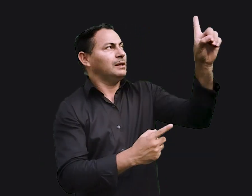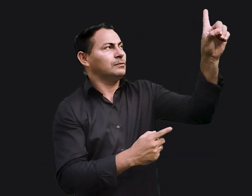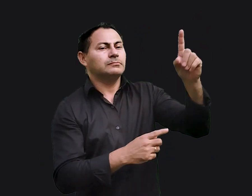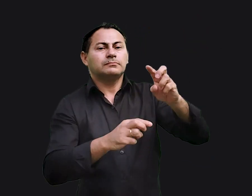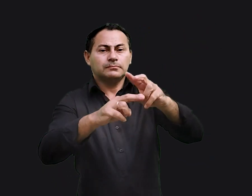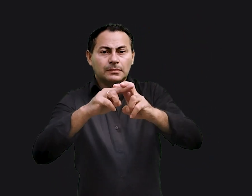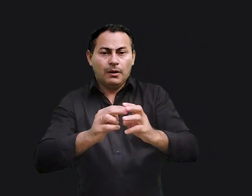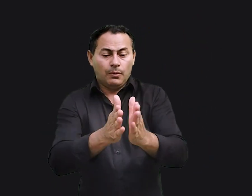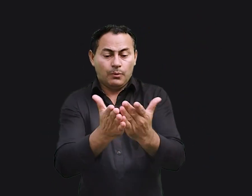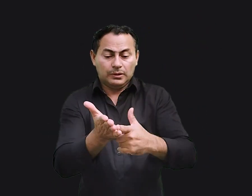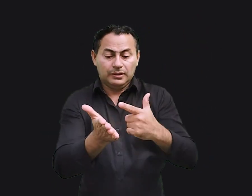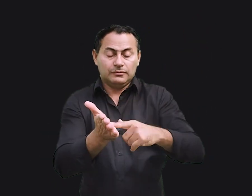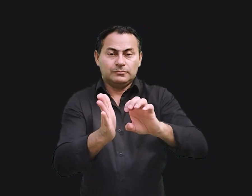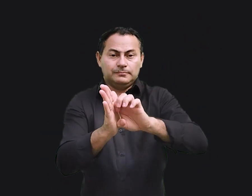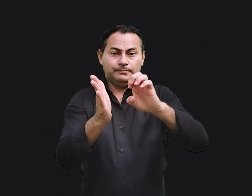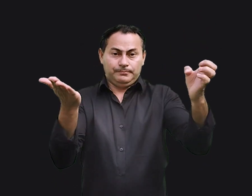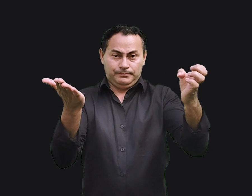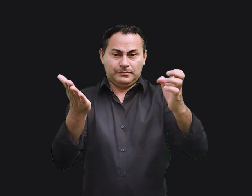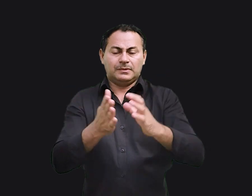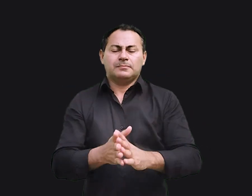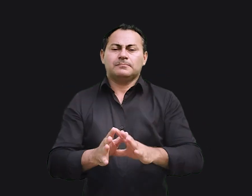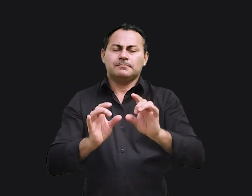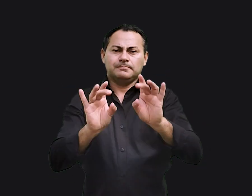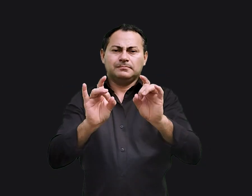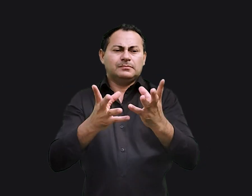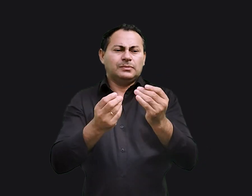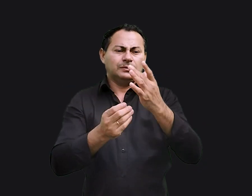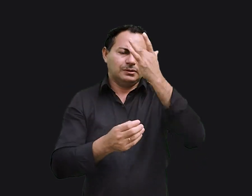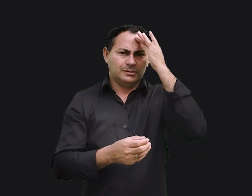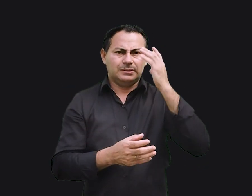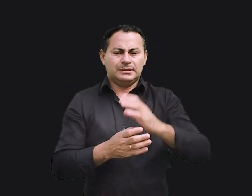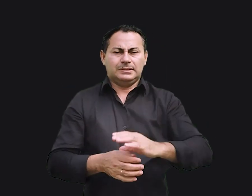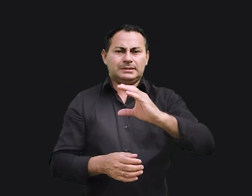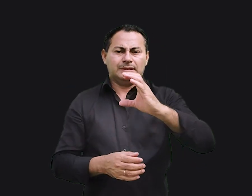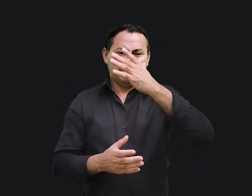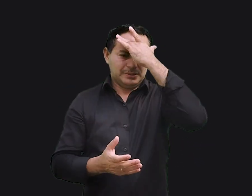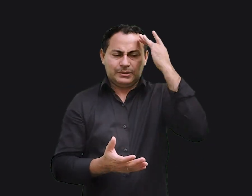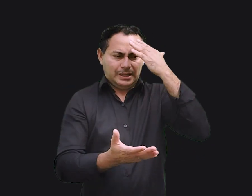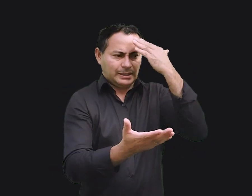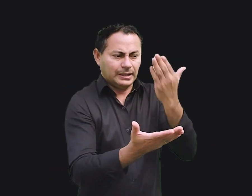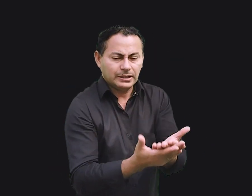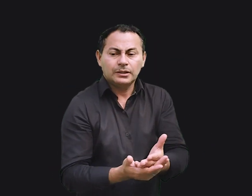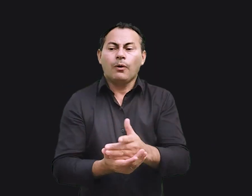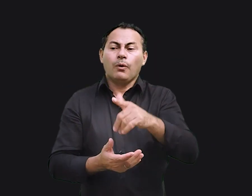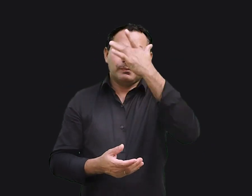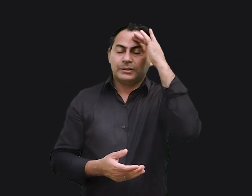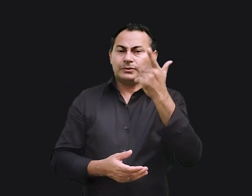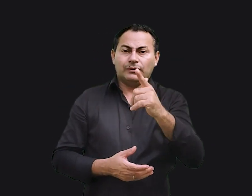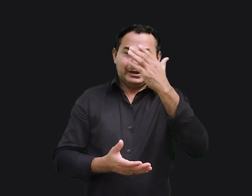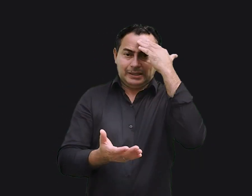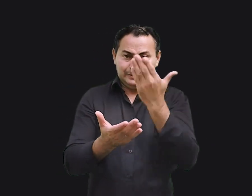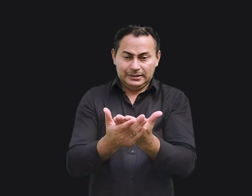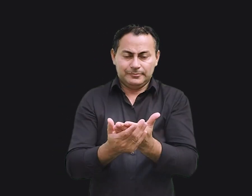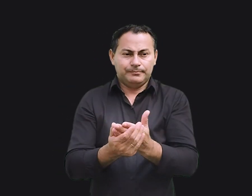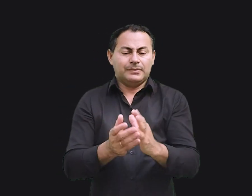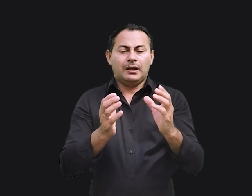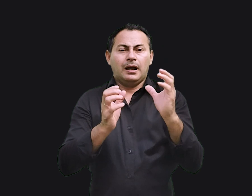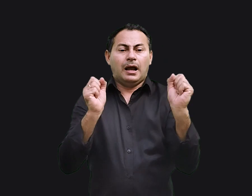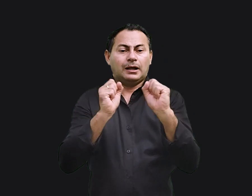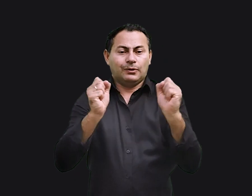É por isso que o livro de Eclesiastes é o livro preferido de muitos céticos e descrentes. Muitos desses céticos e descrentes adoram o livro